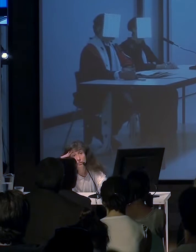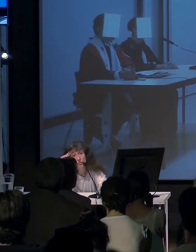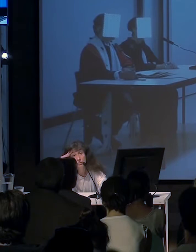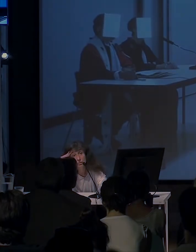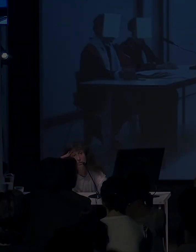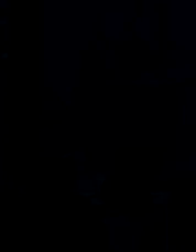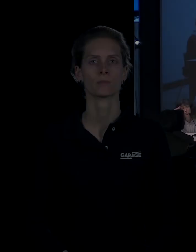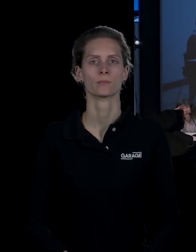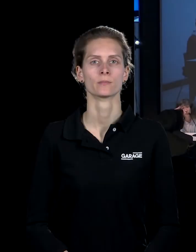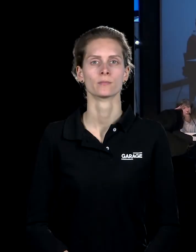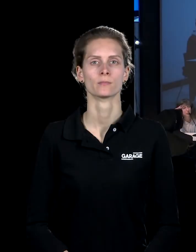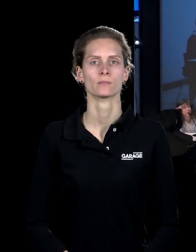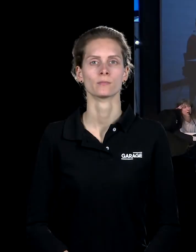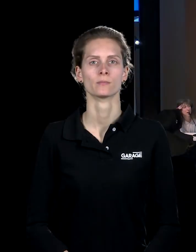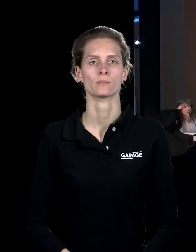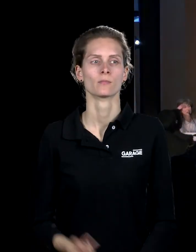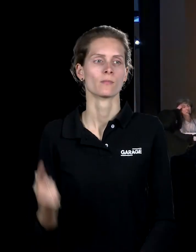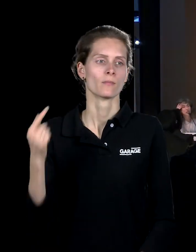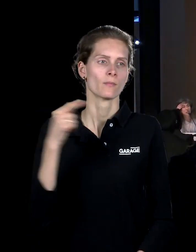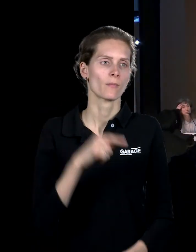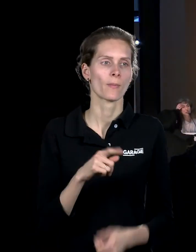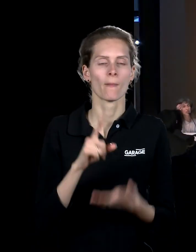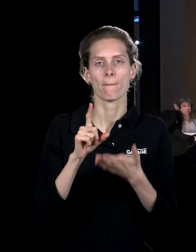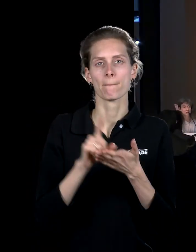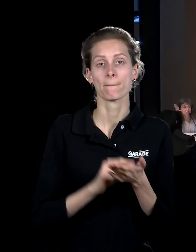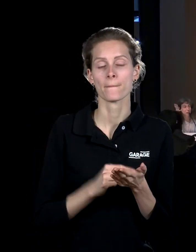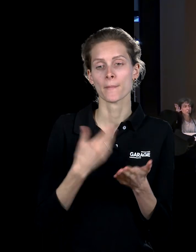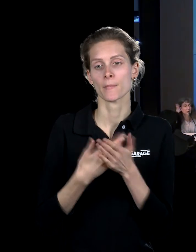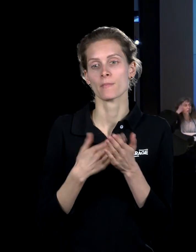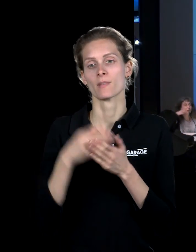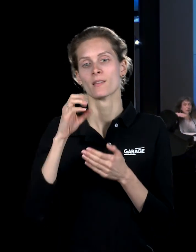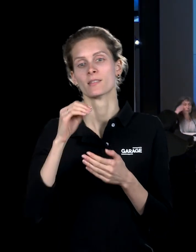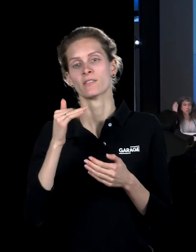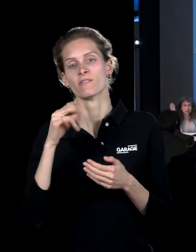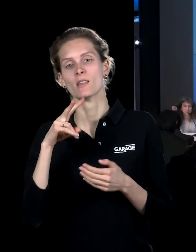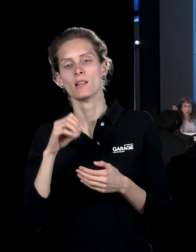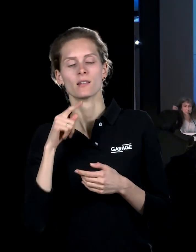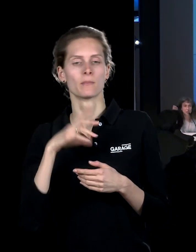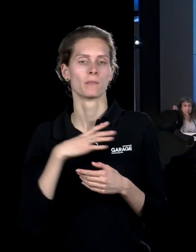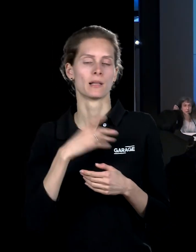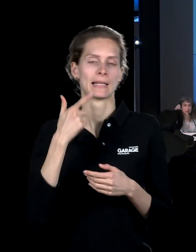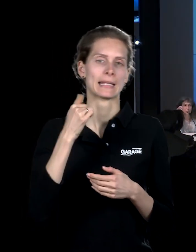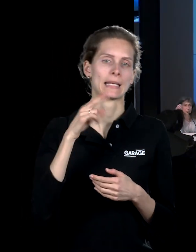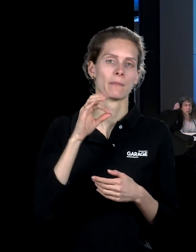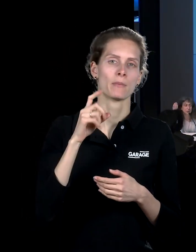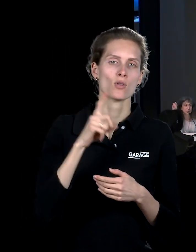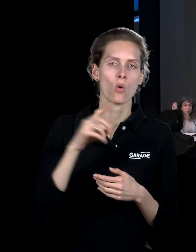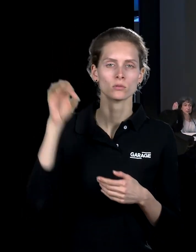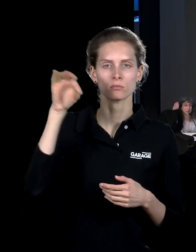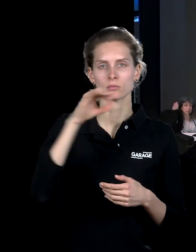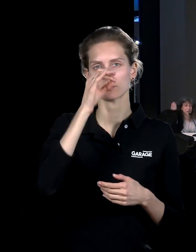костюме. французских где могло быть дефиле, где мог быть сеанс гипноза, где